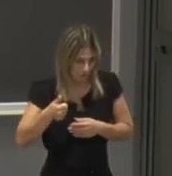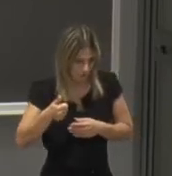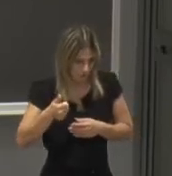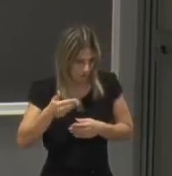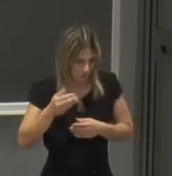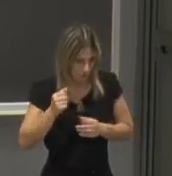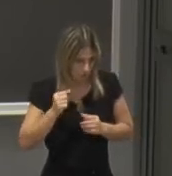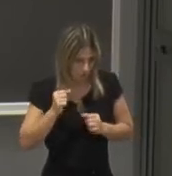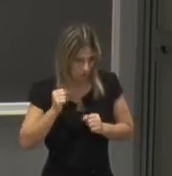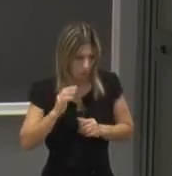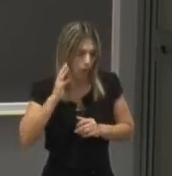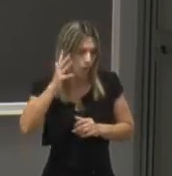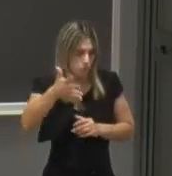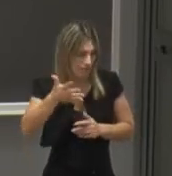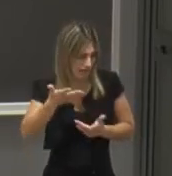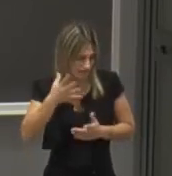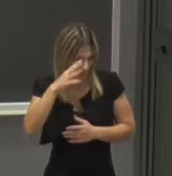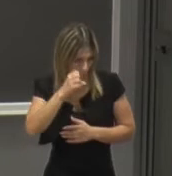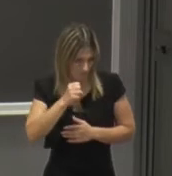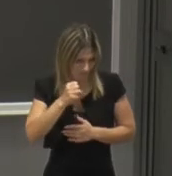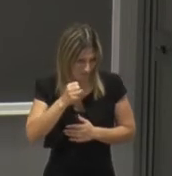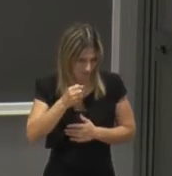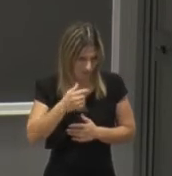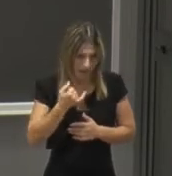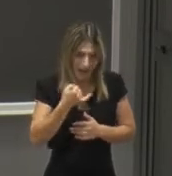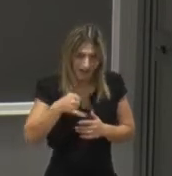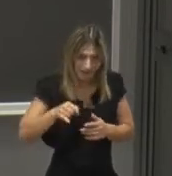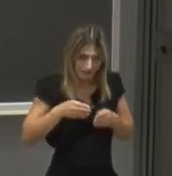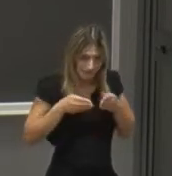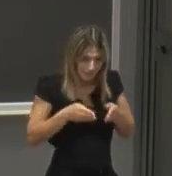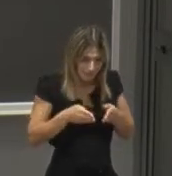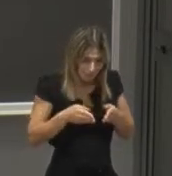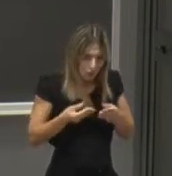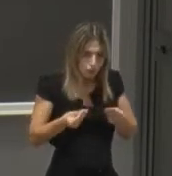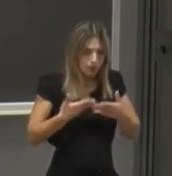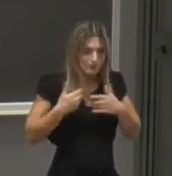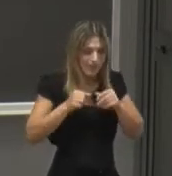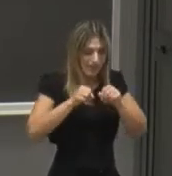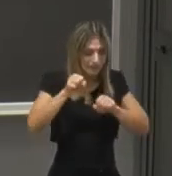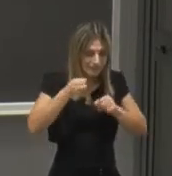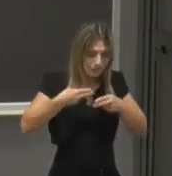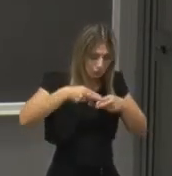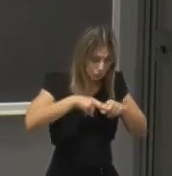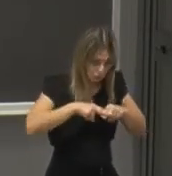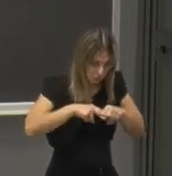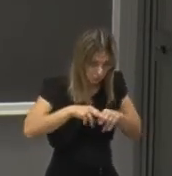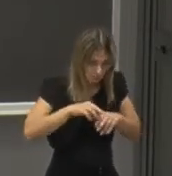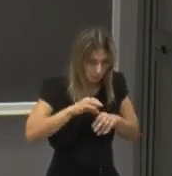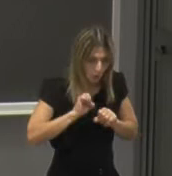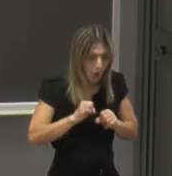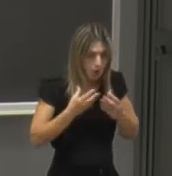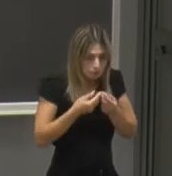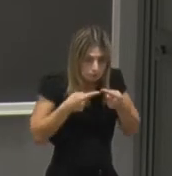in un altro Ateneo e alla fine del percorso viene rilasciato ad esempio un titolo doppio o addirittura